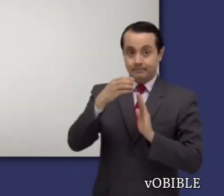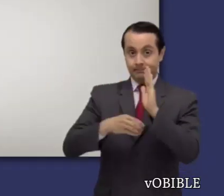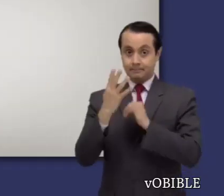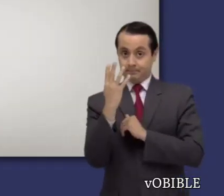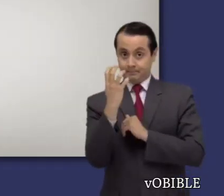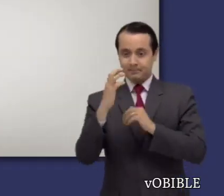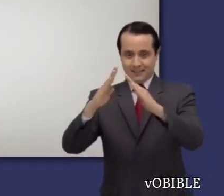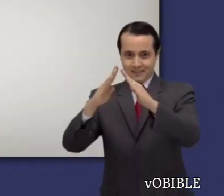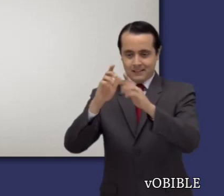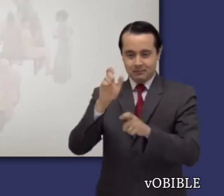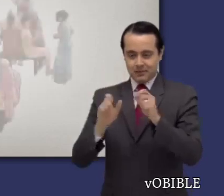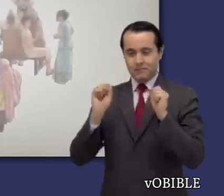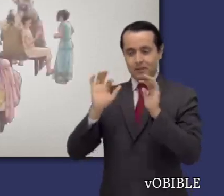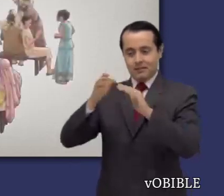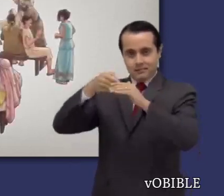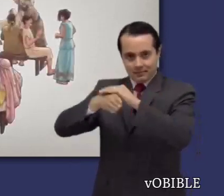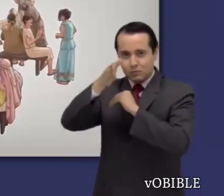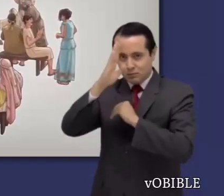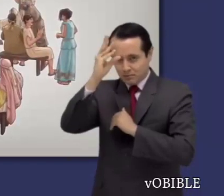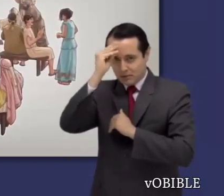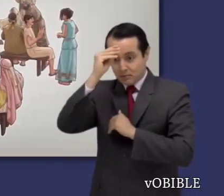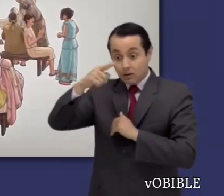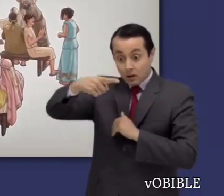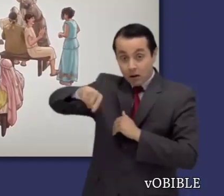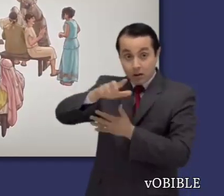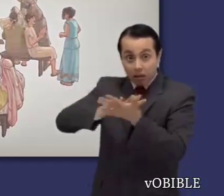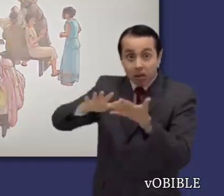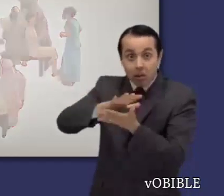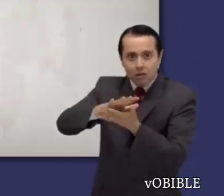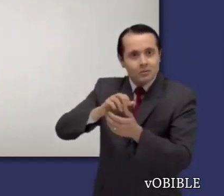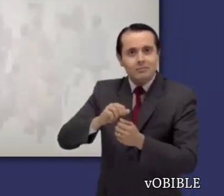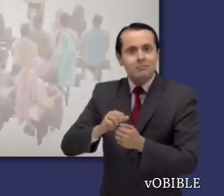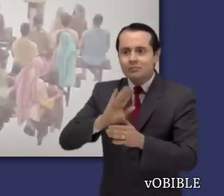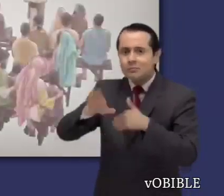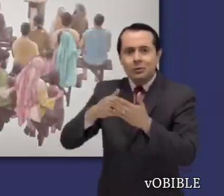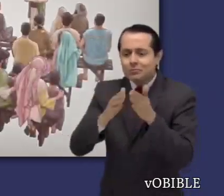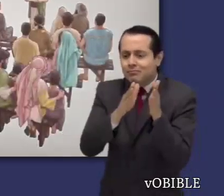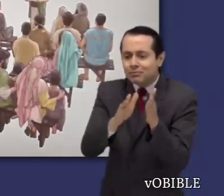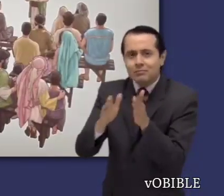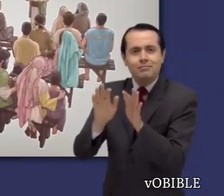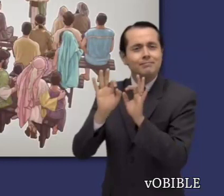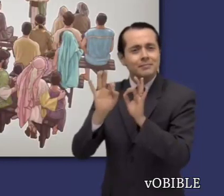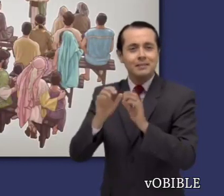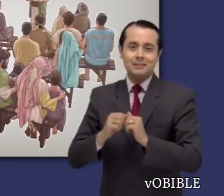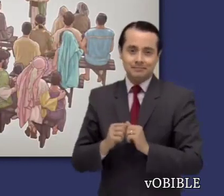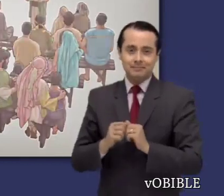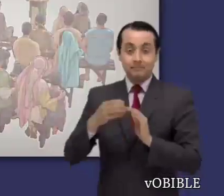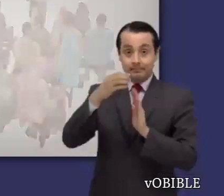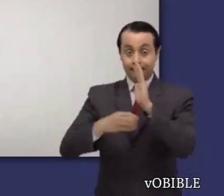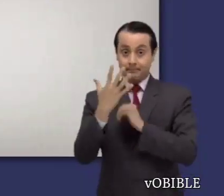El capítulo catorce explica que las reuniones de congregación deben celebrarse de manera ordenada y pacífica.